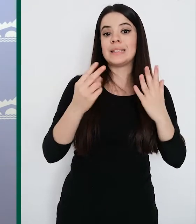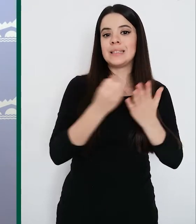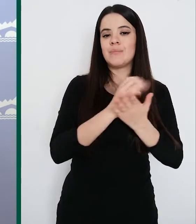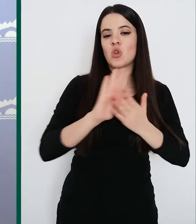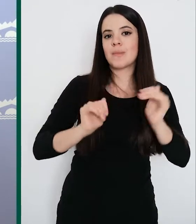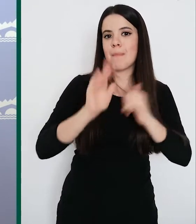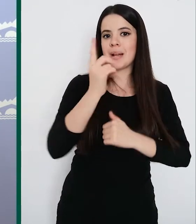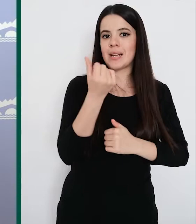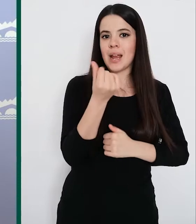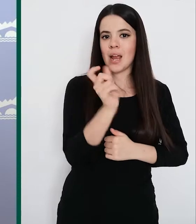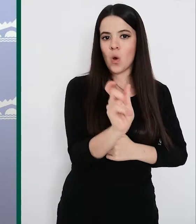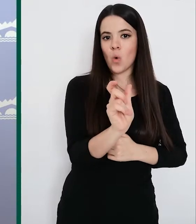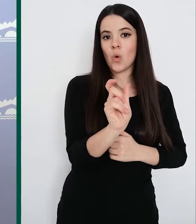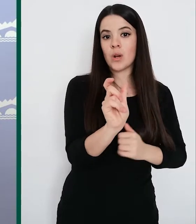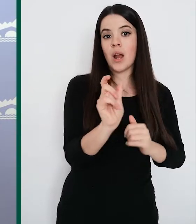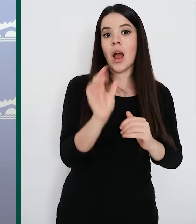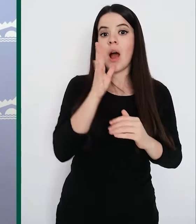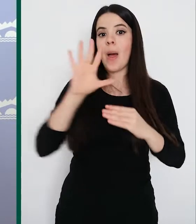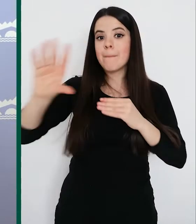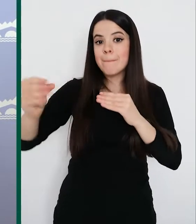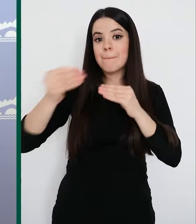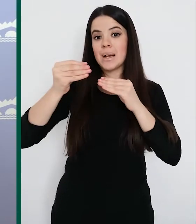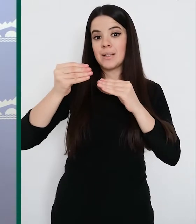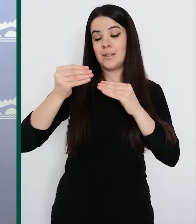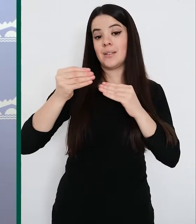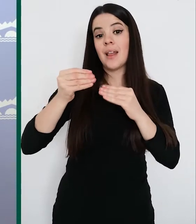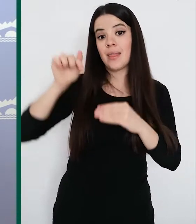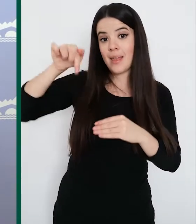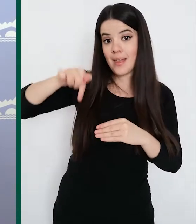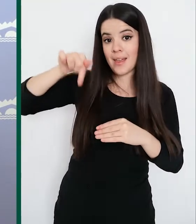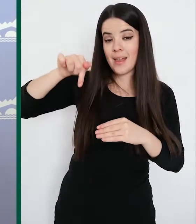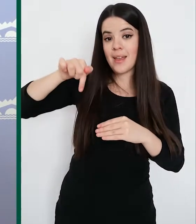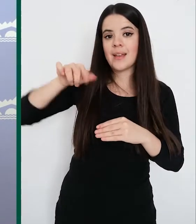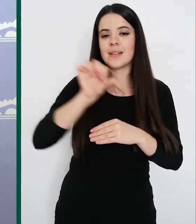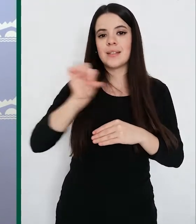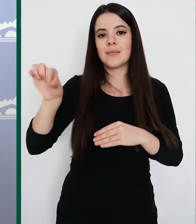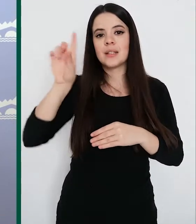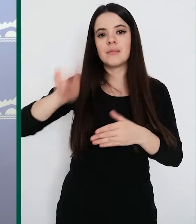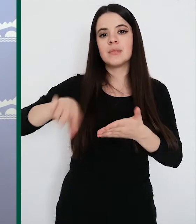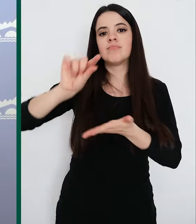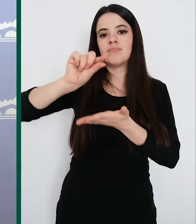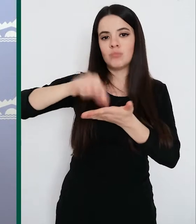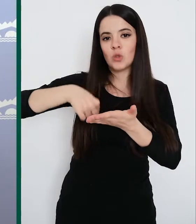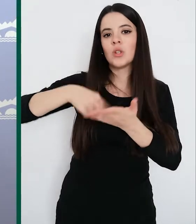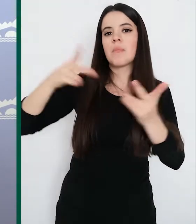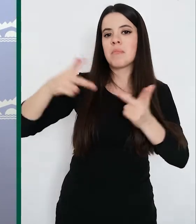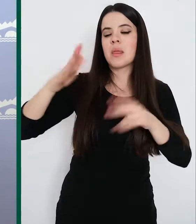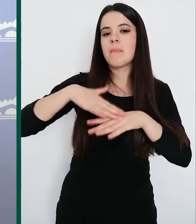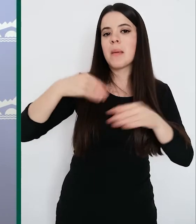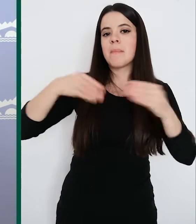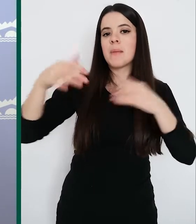junto al de esta semana, el Gobierno de La Rioja ha tramitado ya contratos de emergencia para la compra de material de protección por un valor